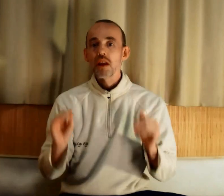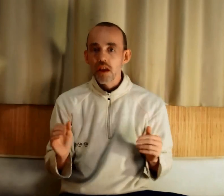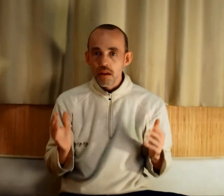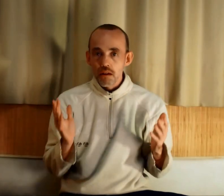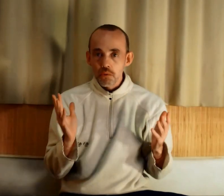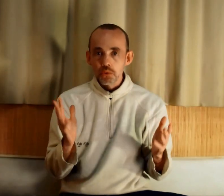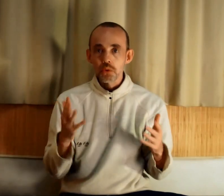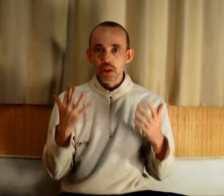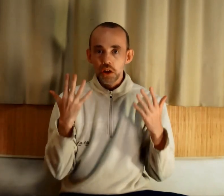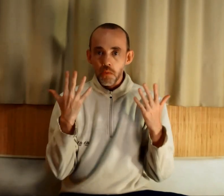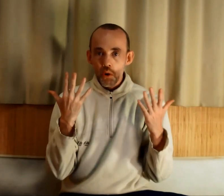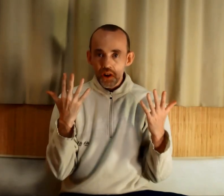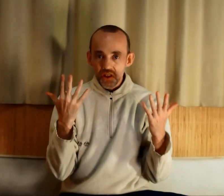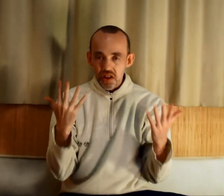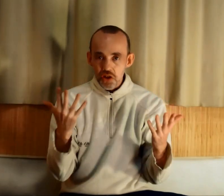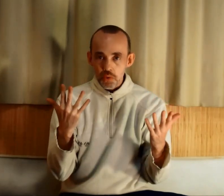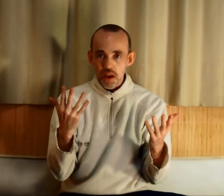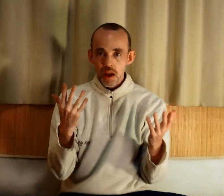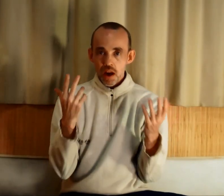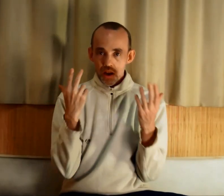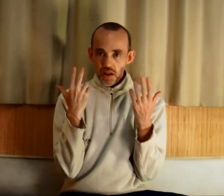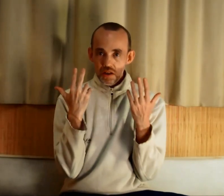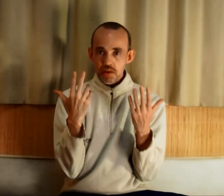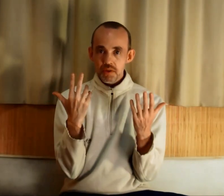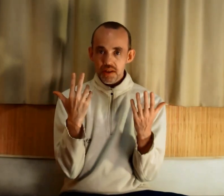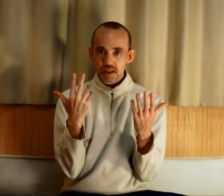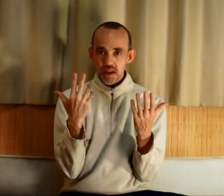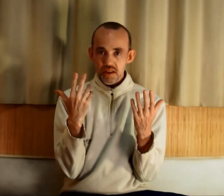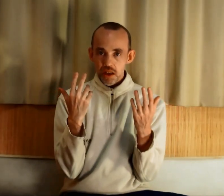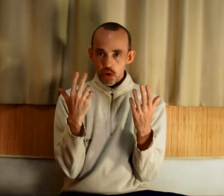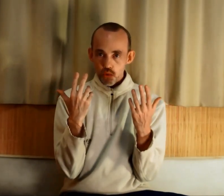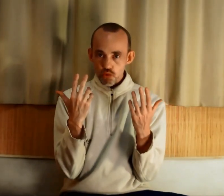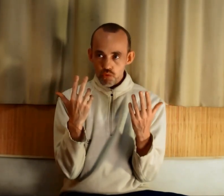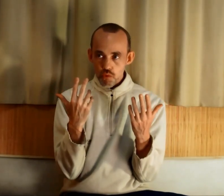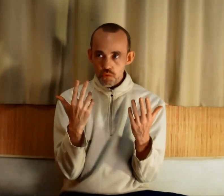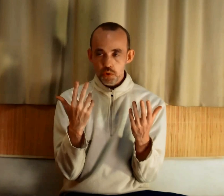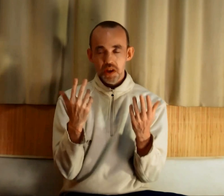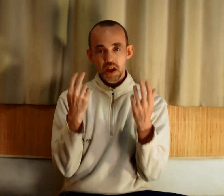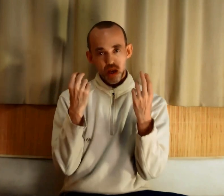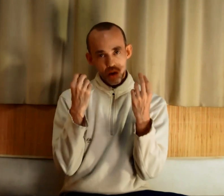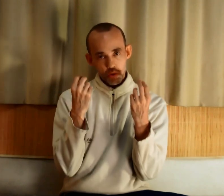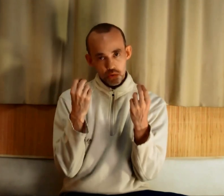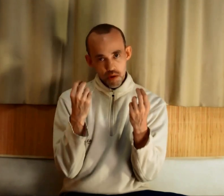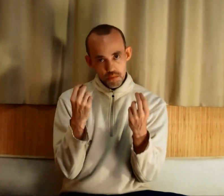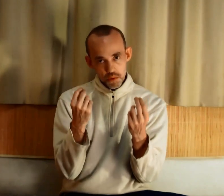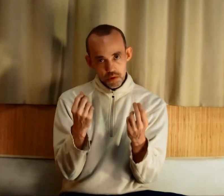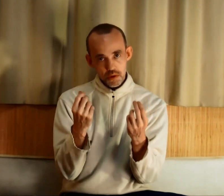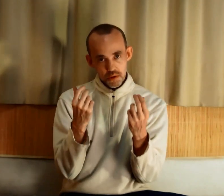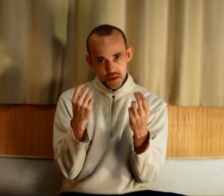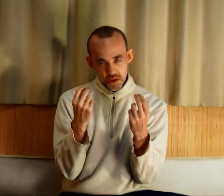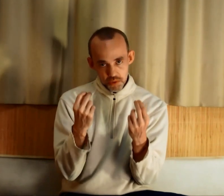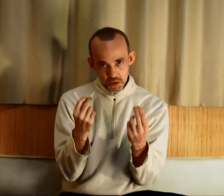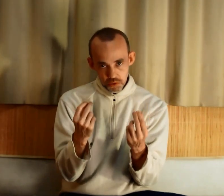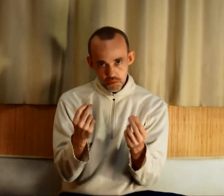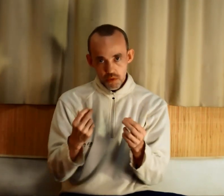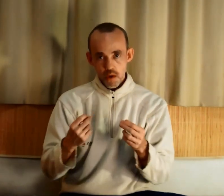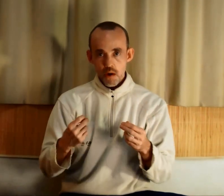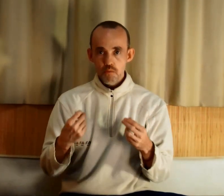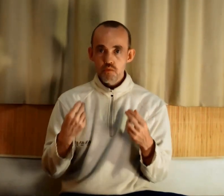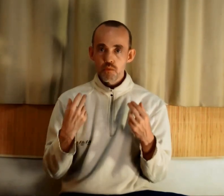les contourner, comment les déjouer. L'idée de cette série c'est que où que vous soyez, quelle que soit votre situation, vous